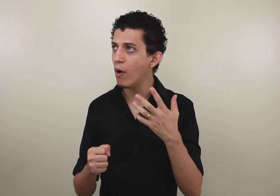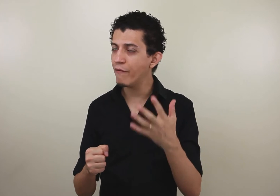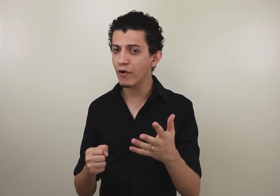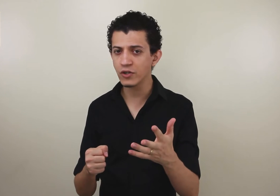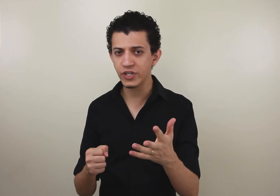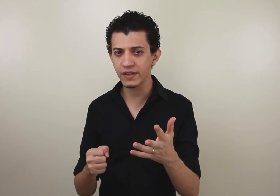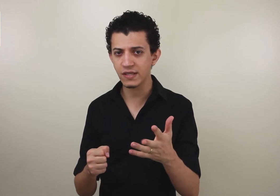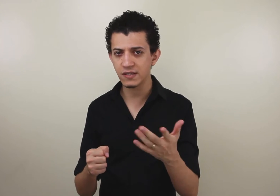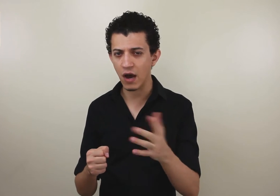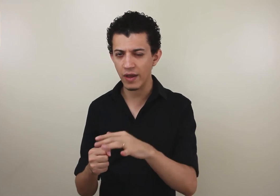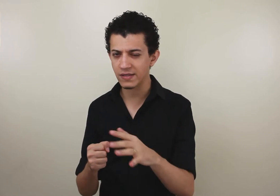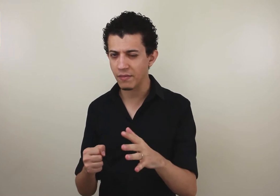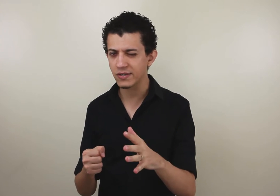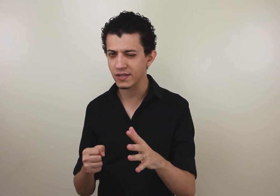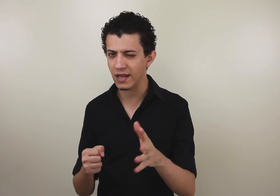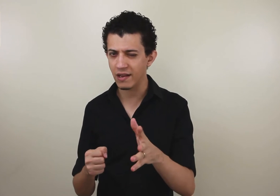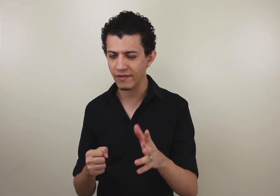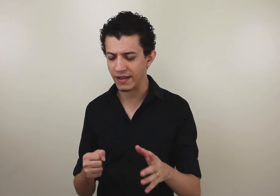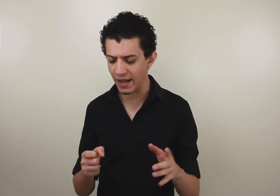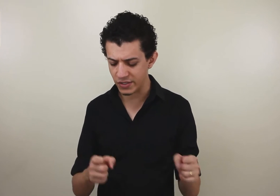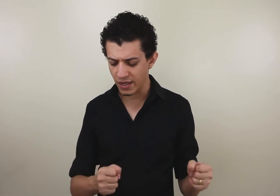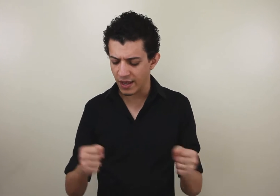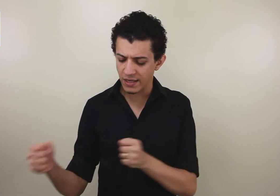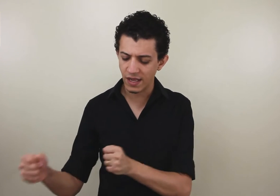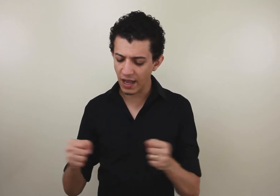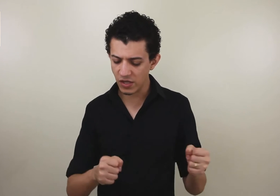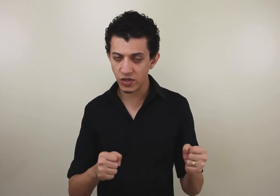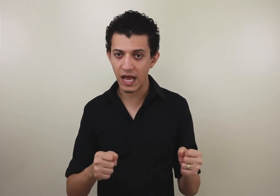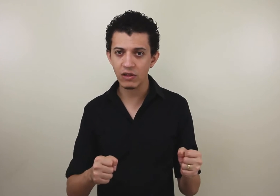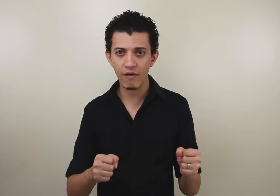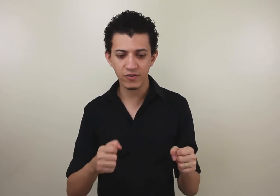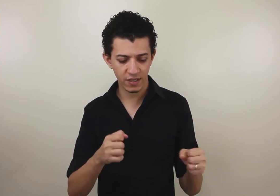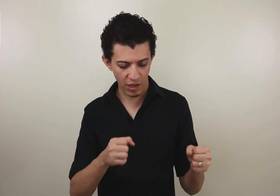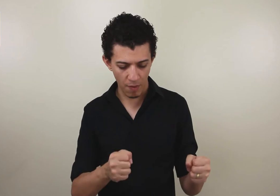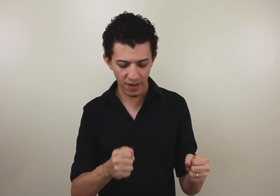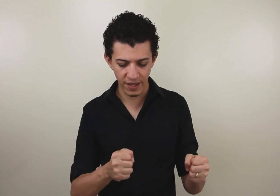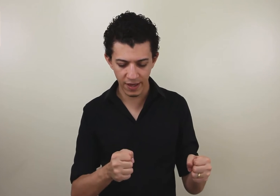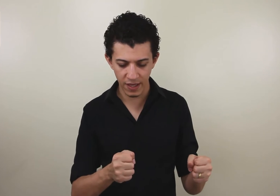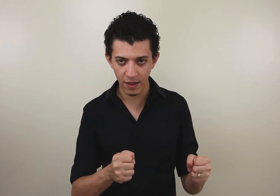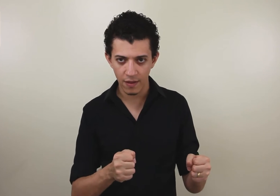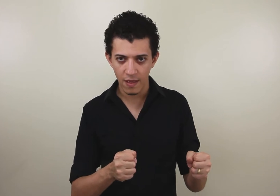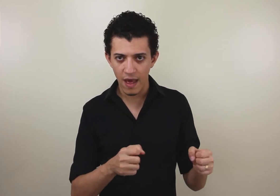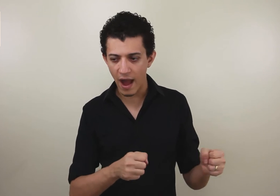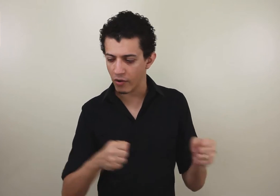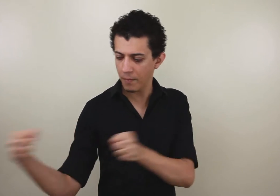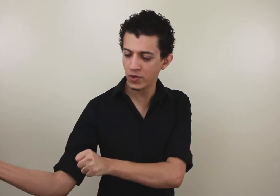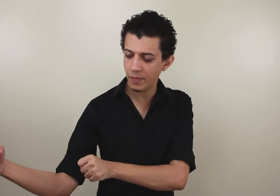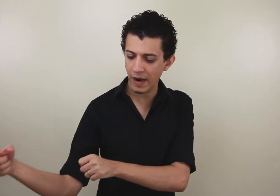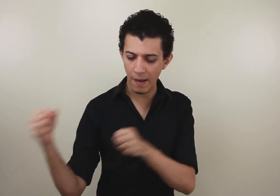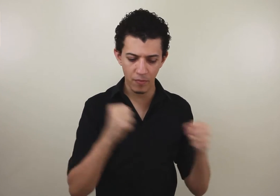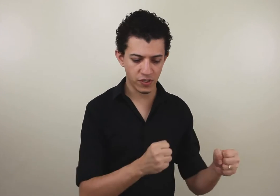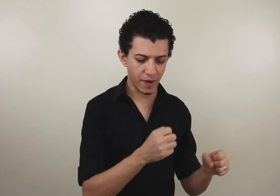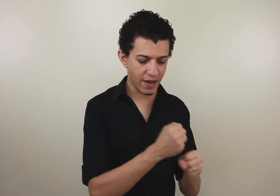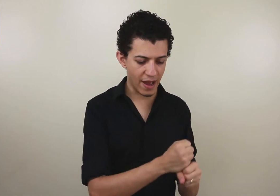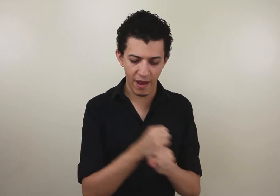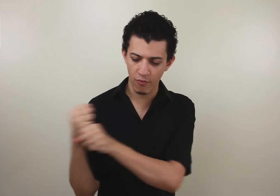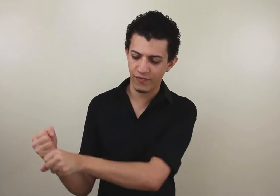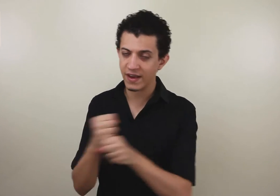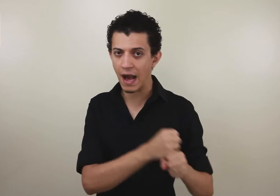morfologia desse sinal e a semântica dele, na verdade, está relacionada a você ter uma bandeira aqui, aí alguém puxa para lá, puxa para cá. É o fincar